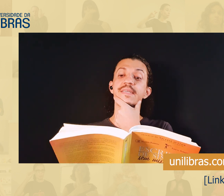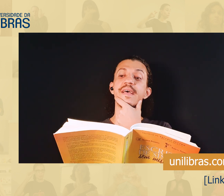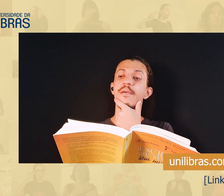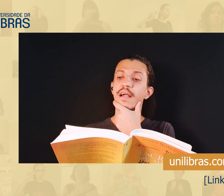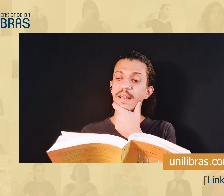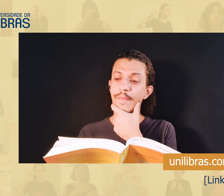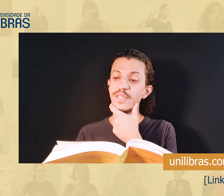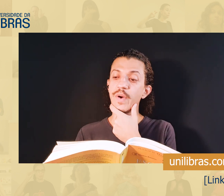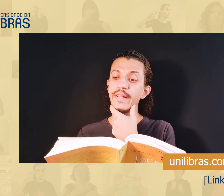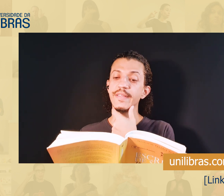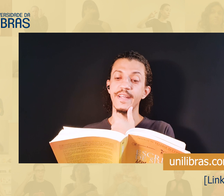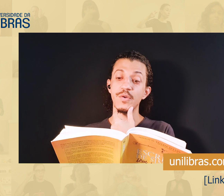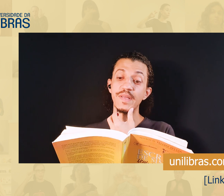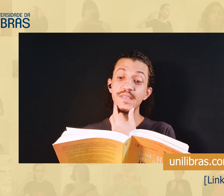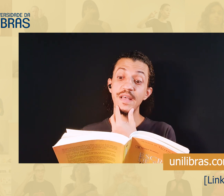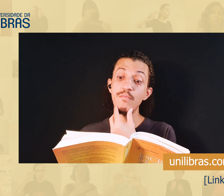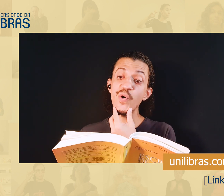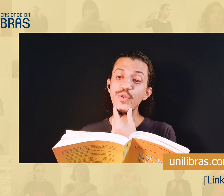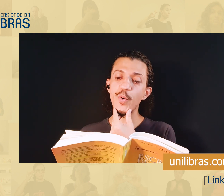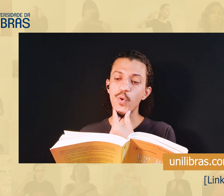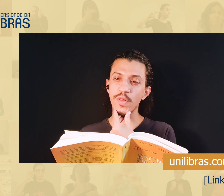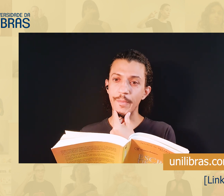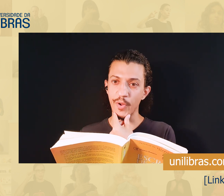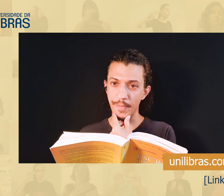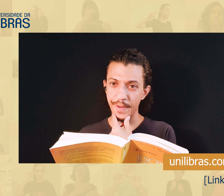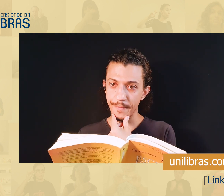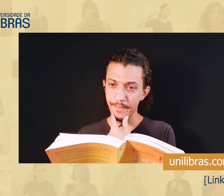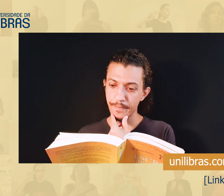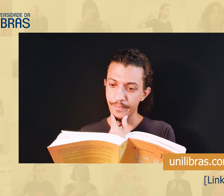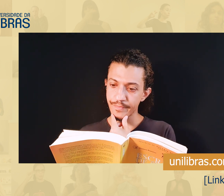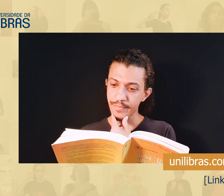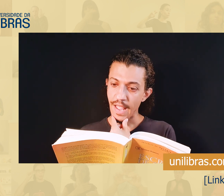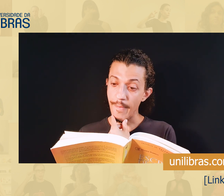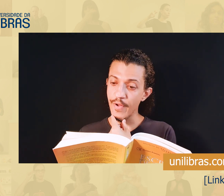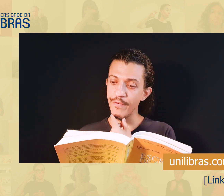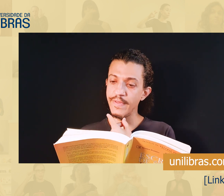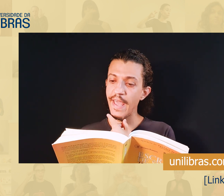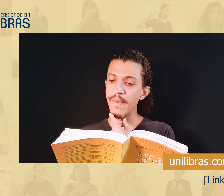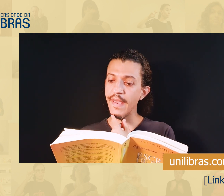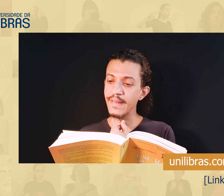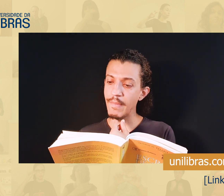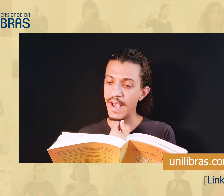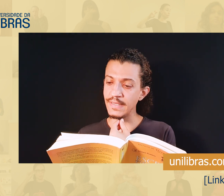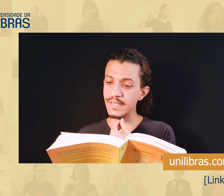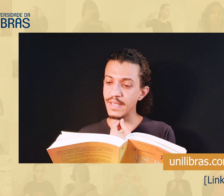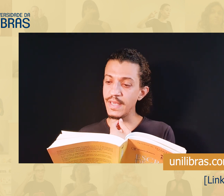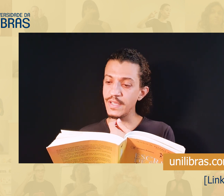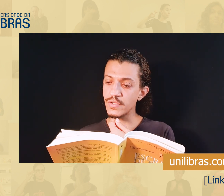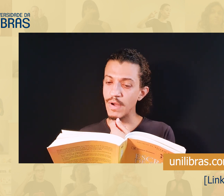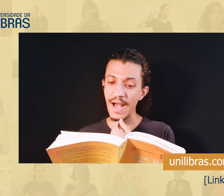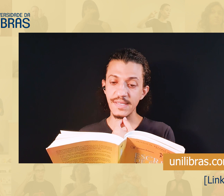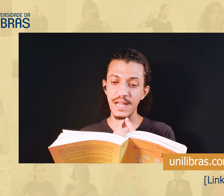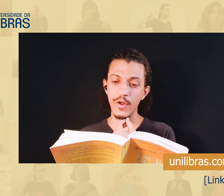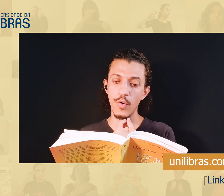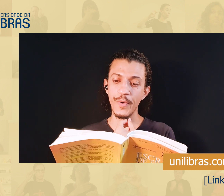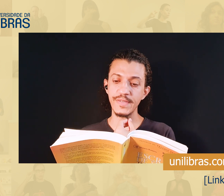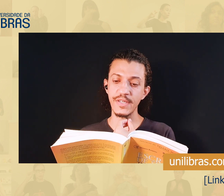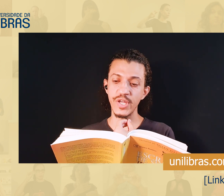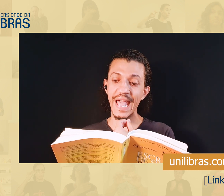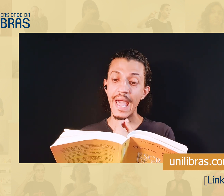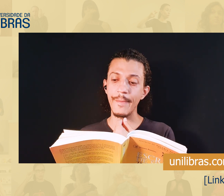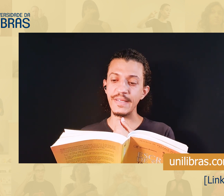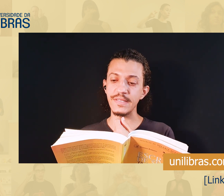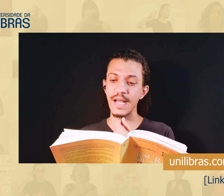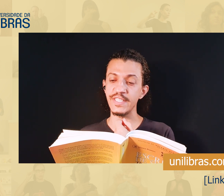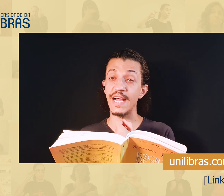Eu pesquisei, aqui na página 43, eu pesquisei muito por conta própria. Aprofundei-me ainda mais, e isso acelerou o